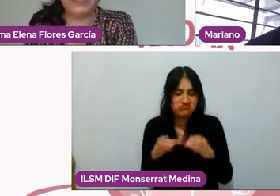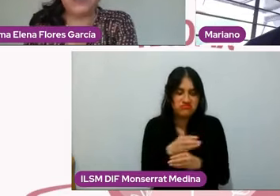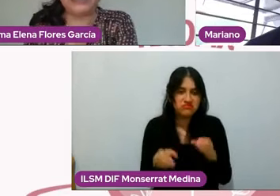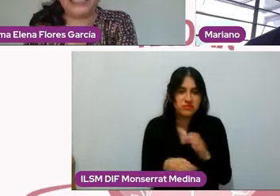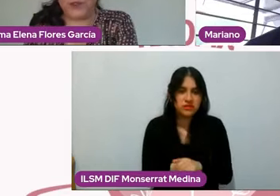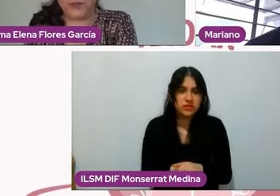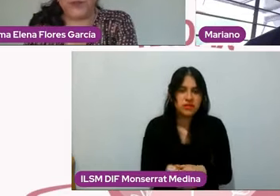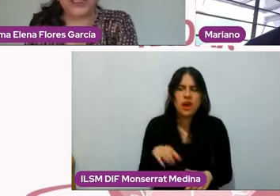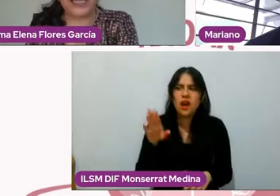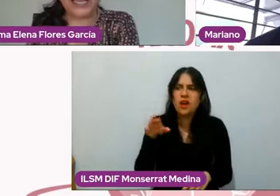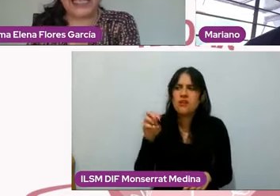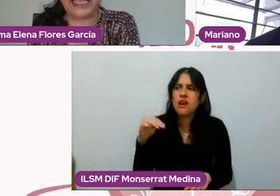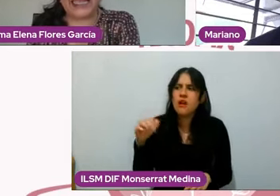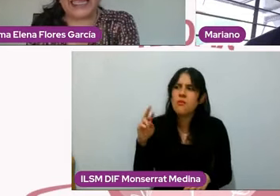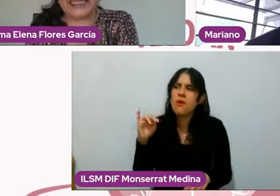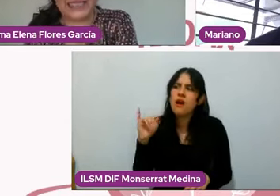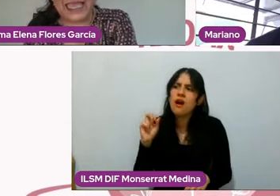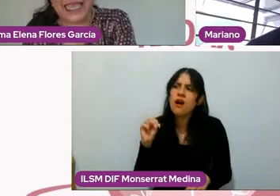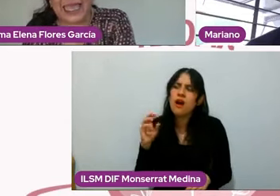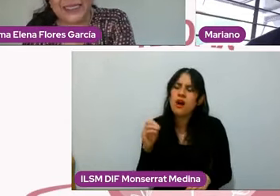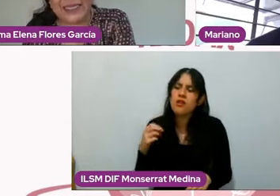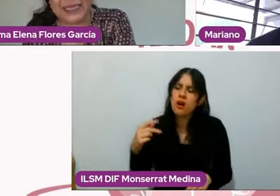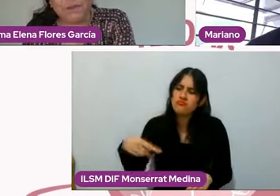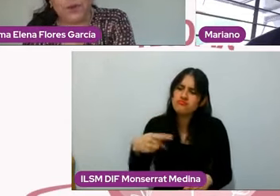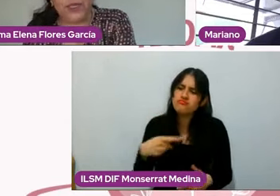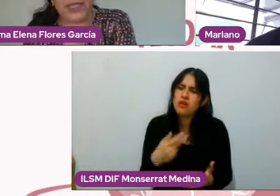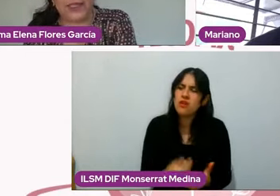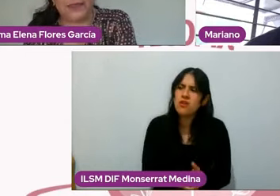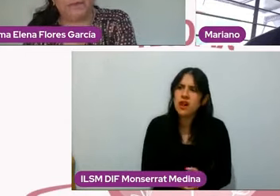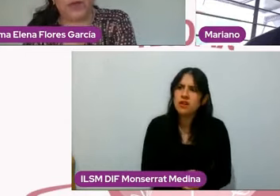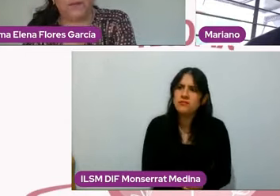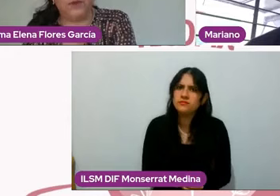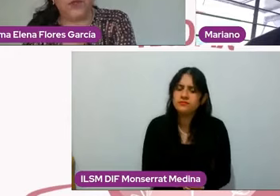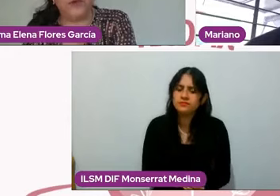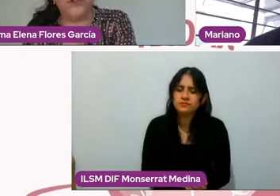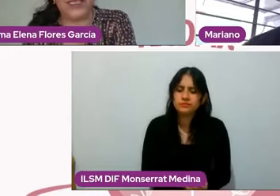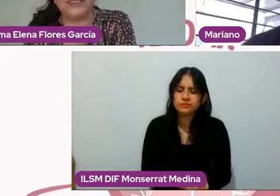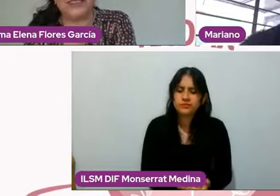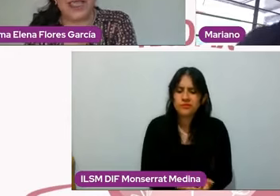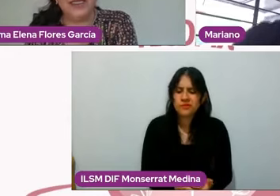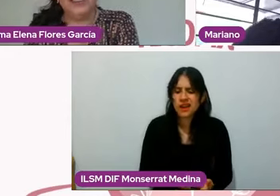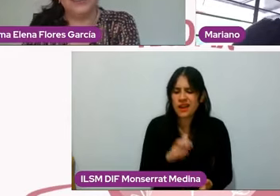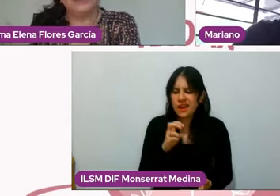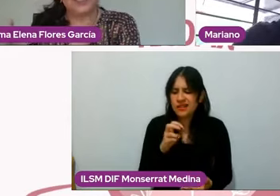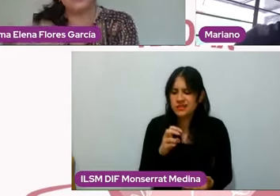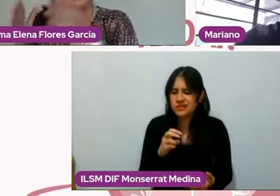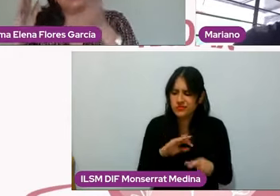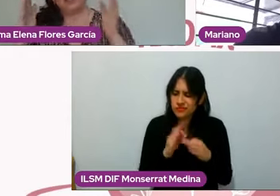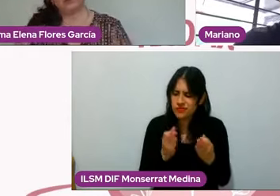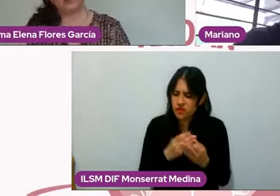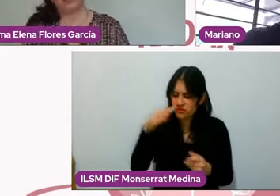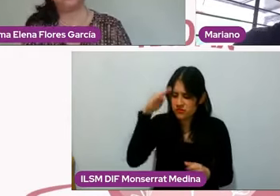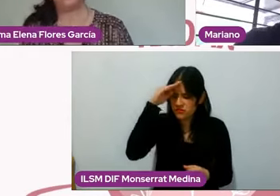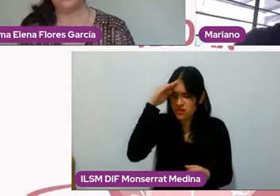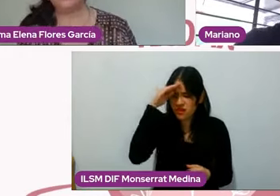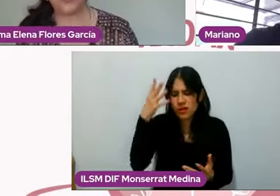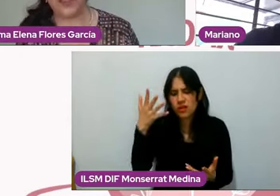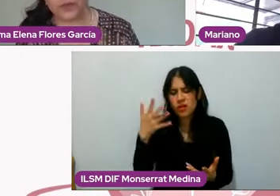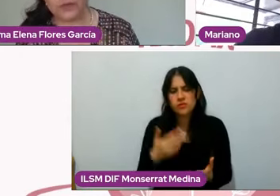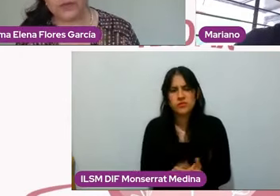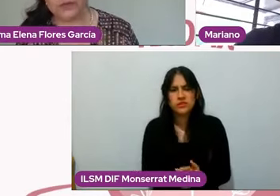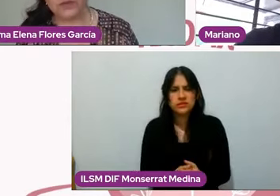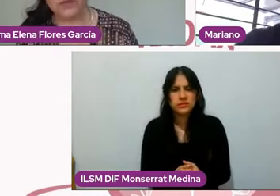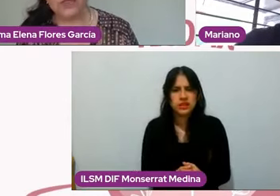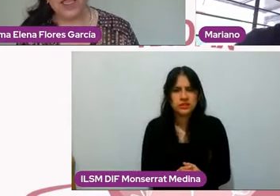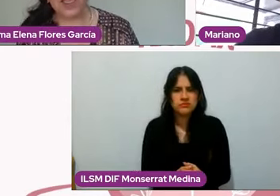Mariano, nos preguntan que si este tipo de, por ejemplo, de conciencia se hace solamente de un